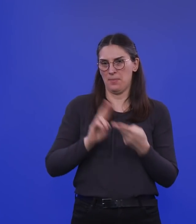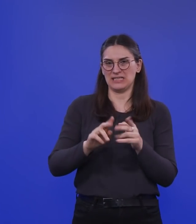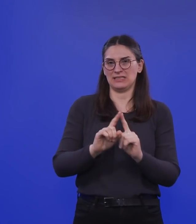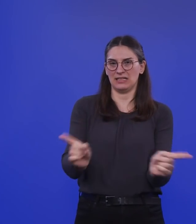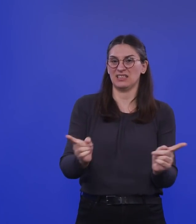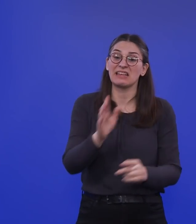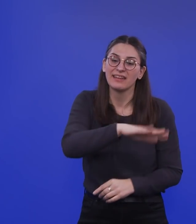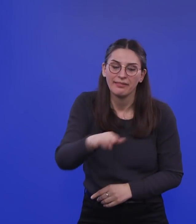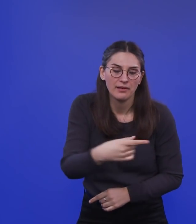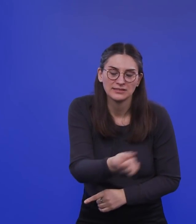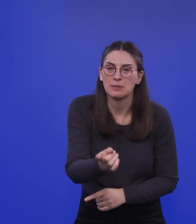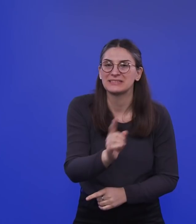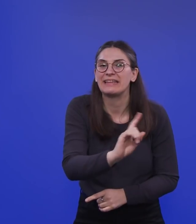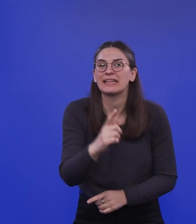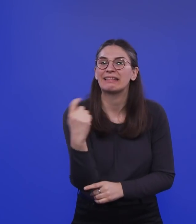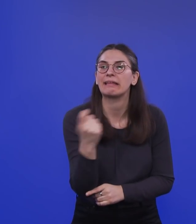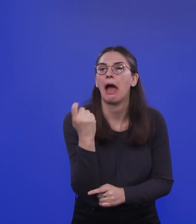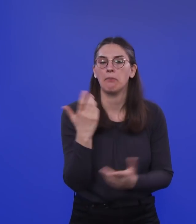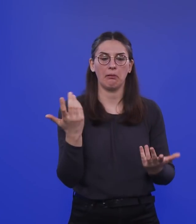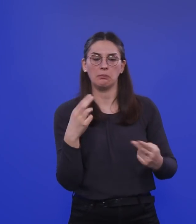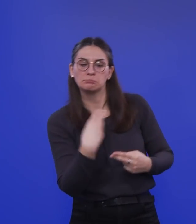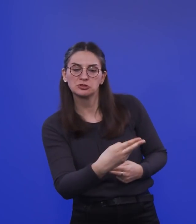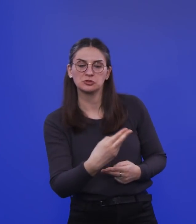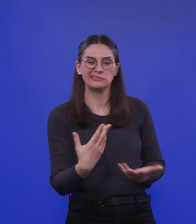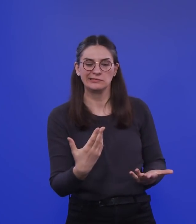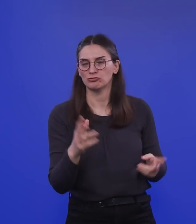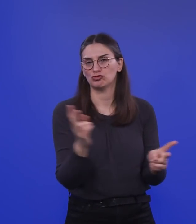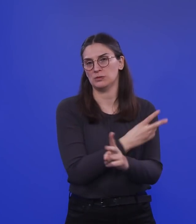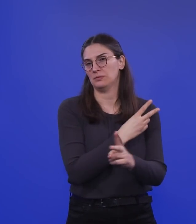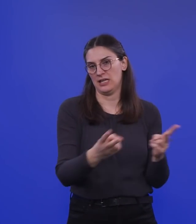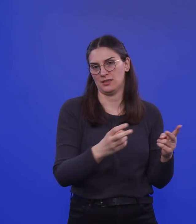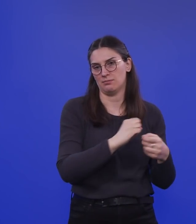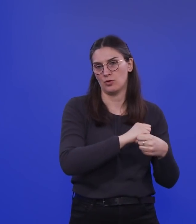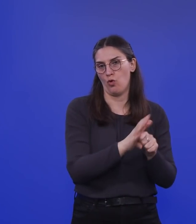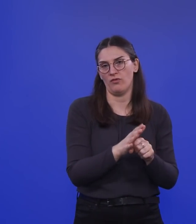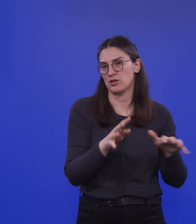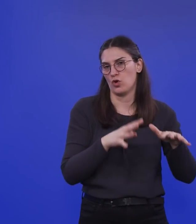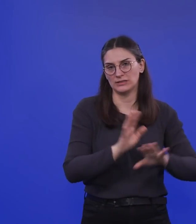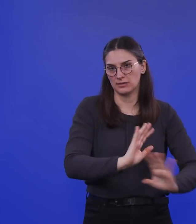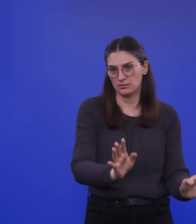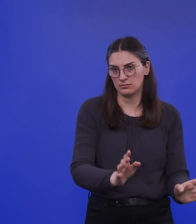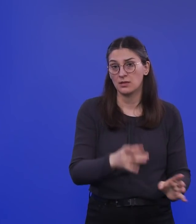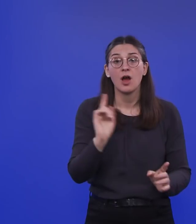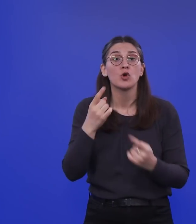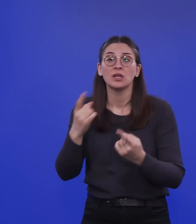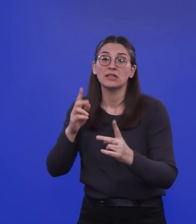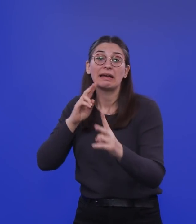Kinder sind nicht der Treiber des Infektionsgeschehens bei Covid-19. Genauso wenig sind es die Restaurantbesucher oder die Besucher